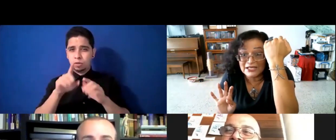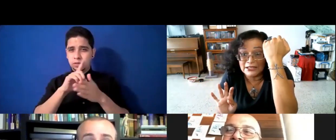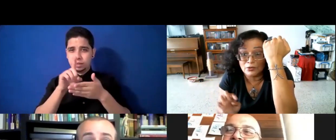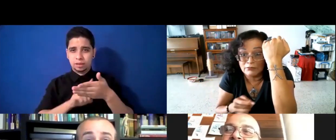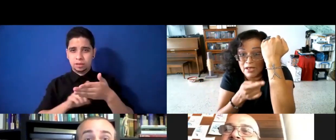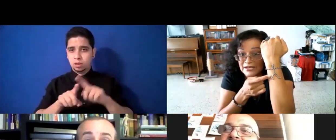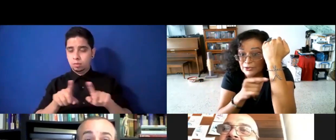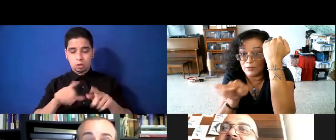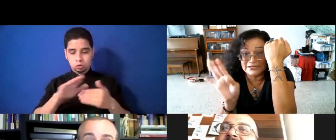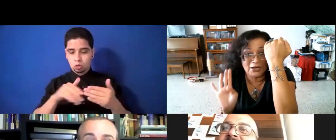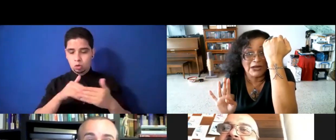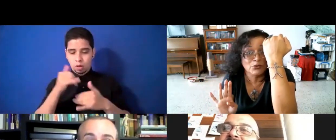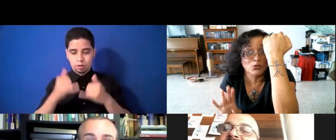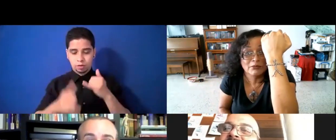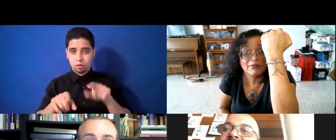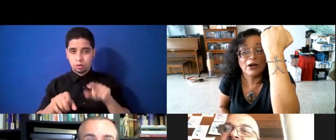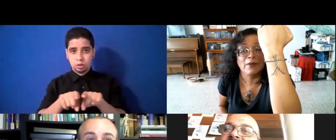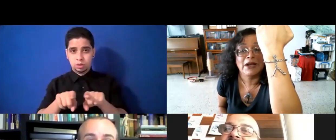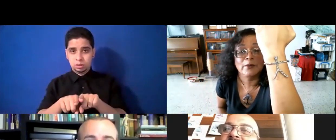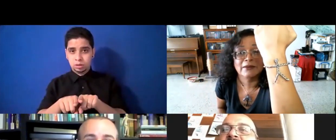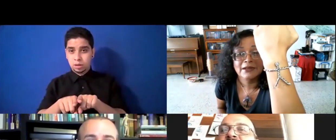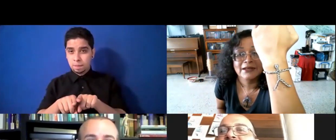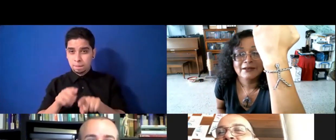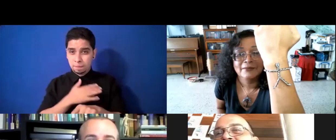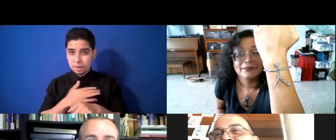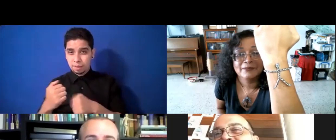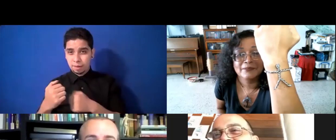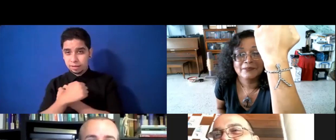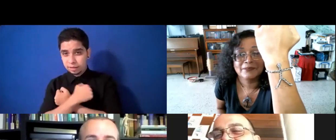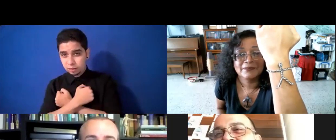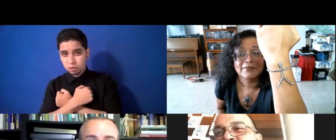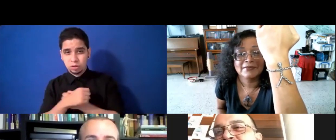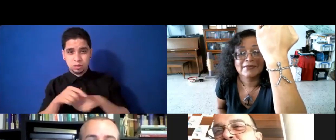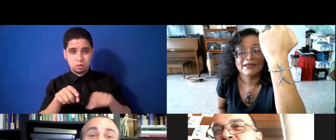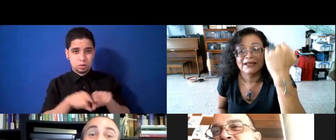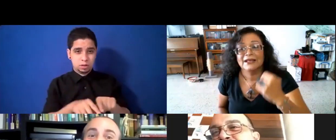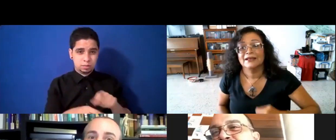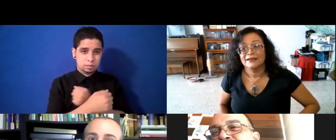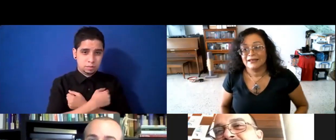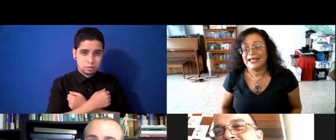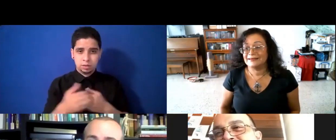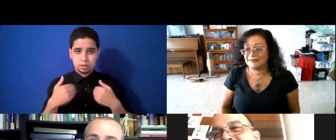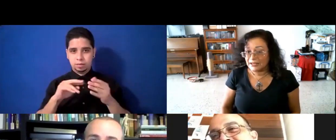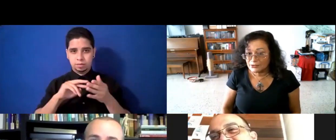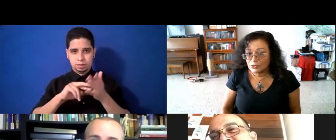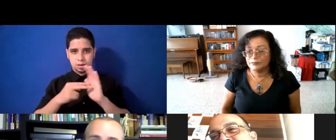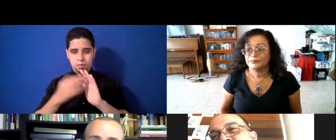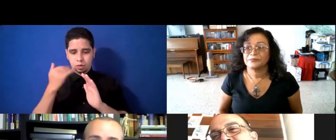distinto. Mi abracito lo va a hacer igual al tuyo. Míralo bien, míralo Claro, y eso lo hace más significativo de que no va a haber otro igual. Claro. exacto.